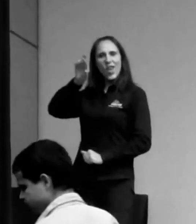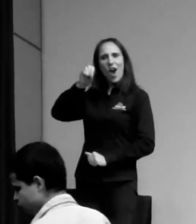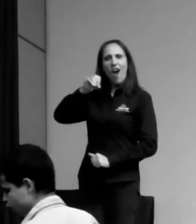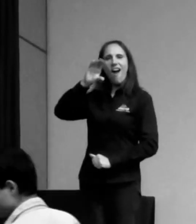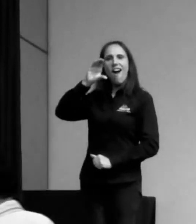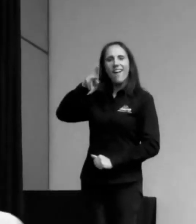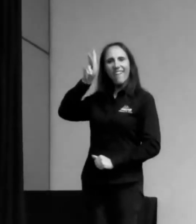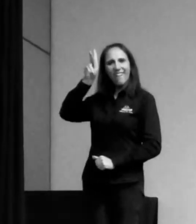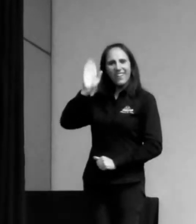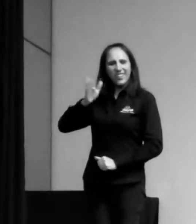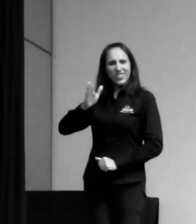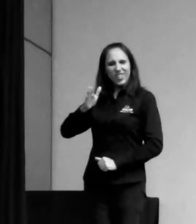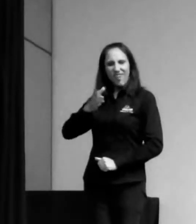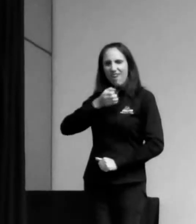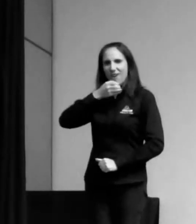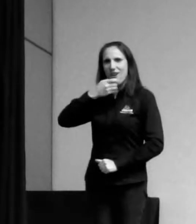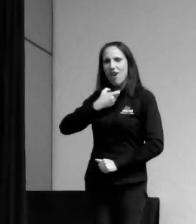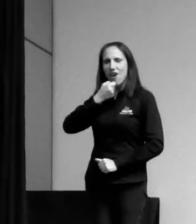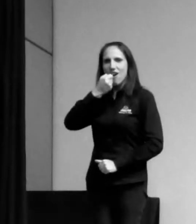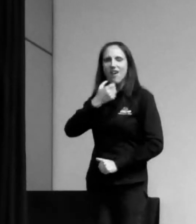Tem aquela coisa, roxa.